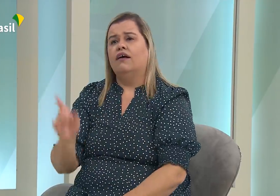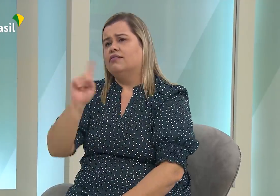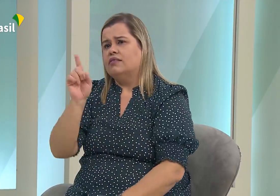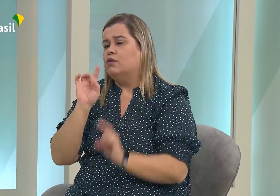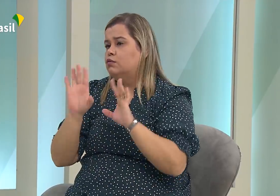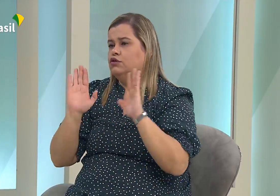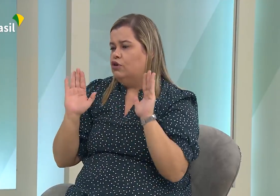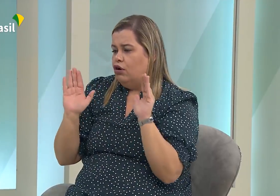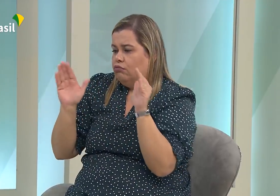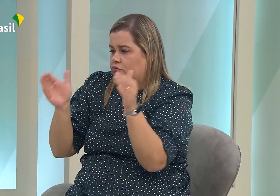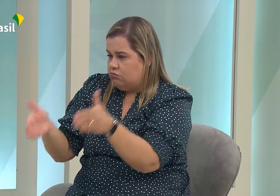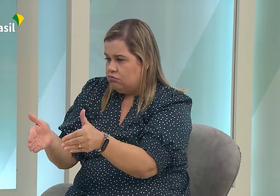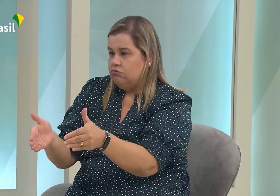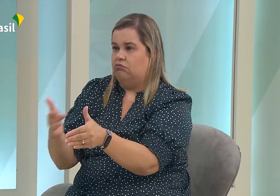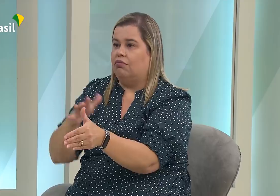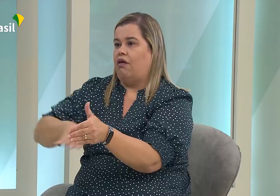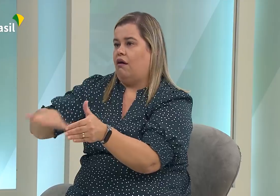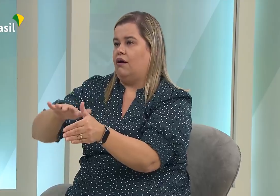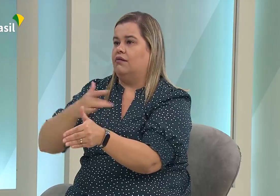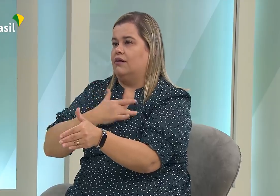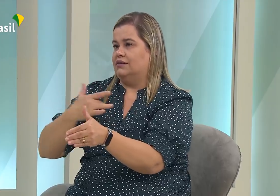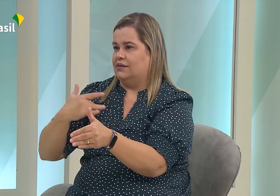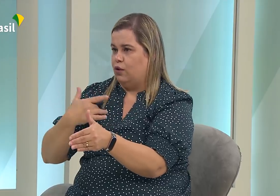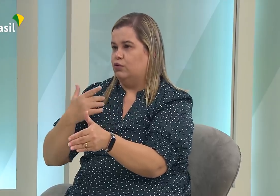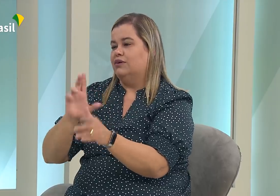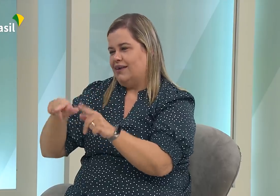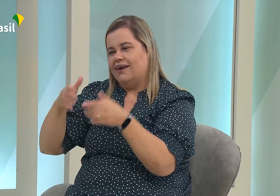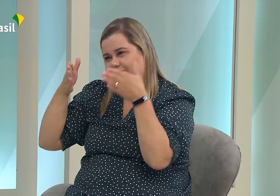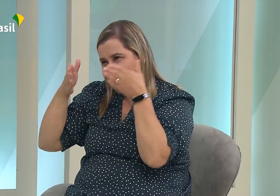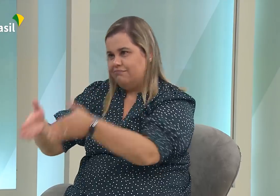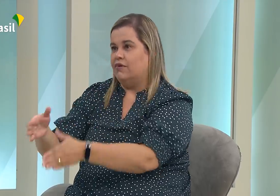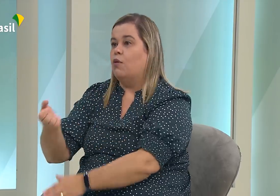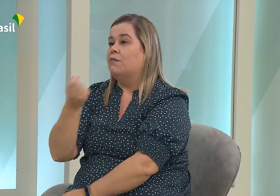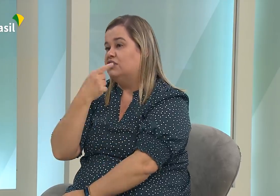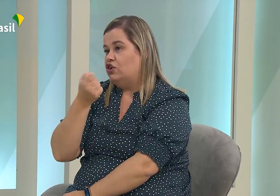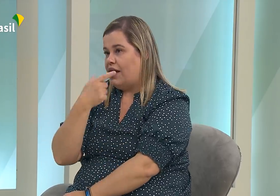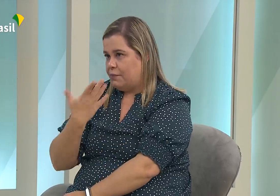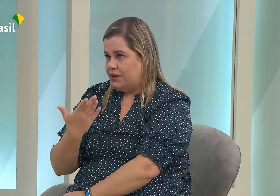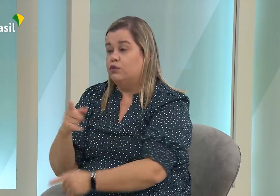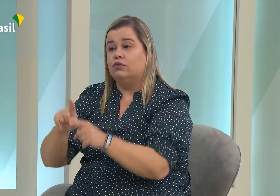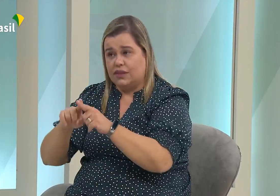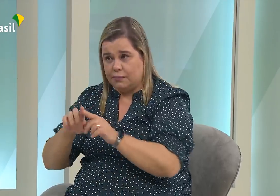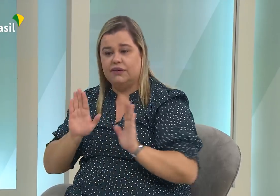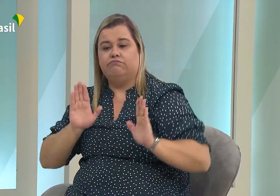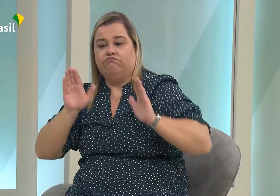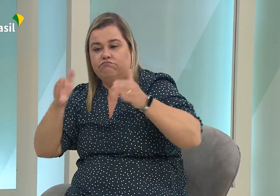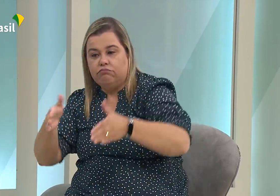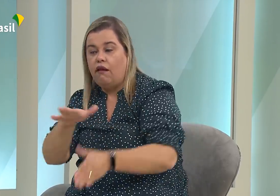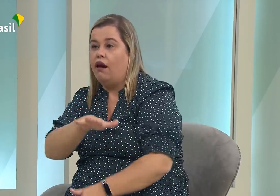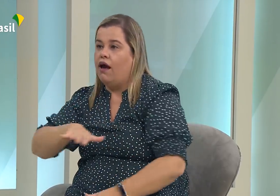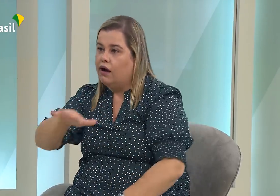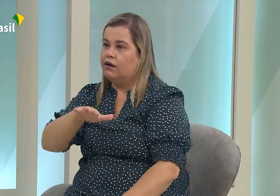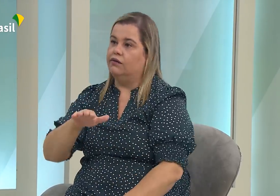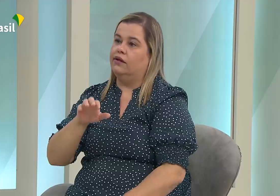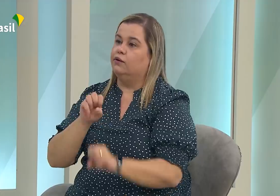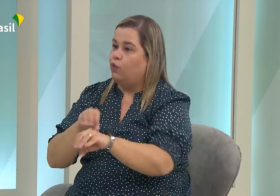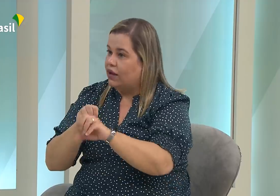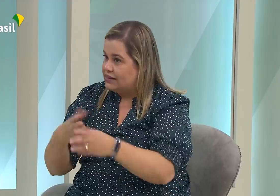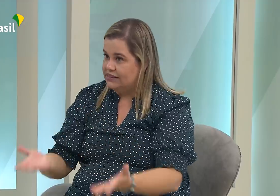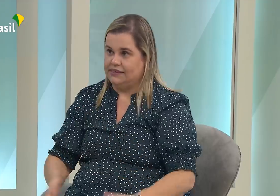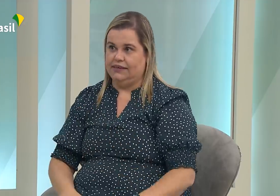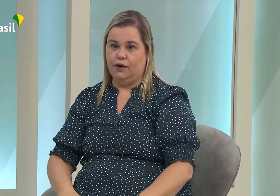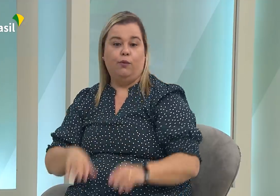Para que possamos fortalecer e pensar em políticas públicas. Porque muitas vezes pensamos só na área da saúde, só em relação aos medicamentos.